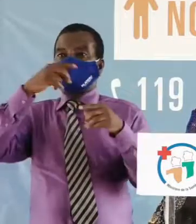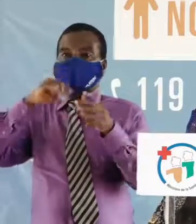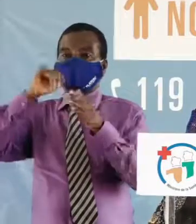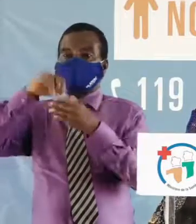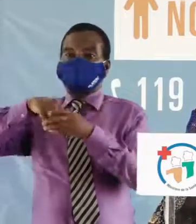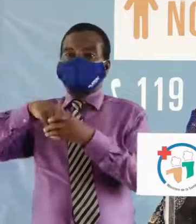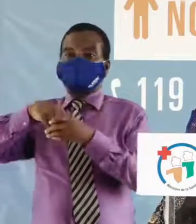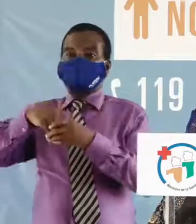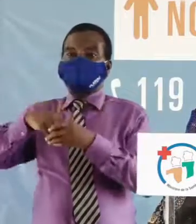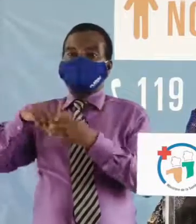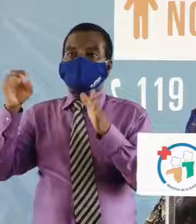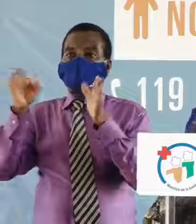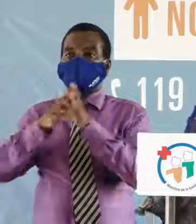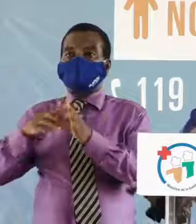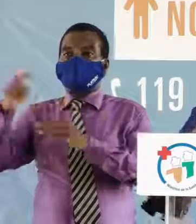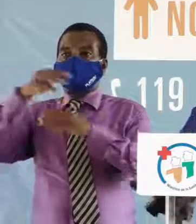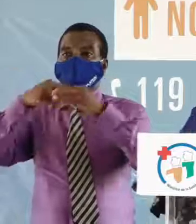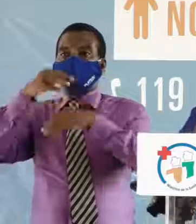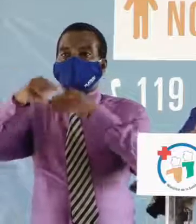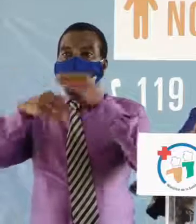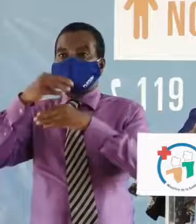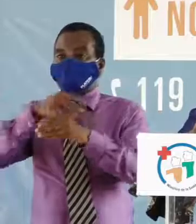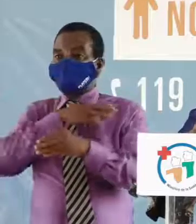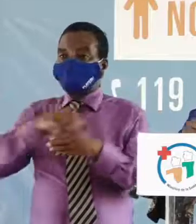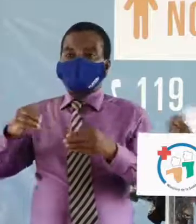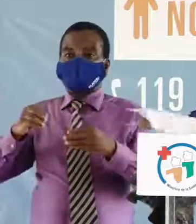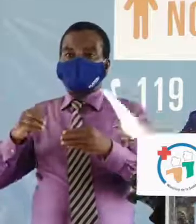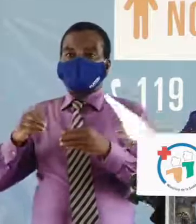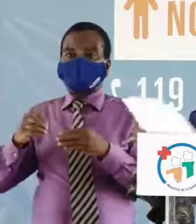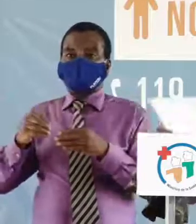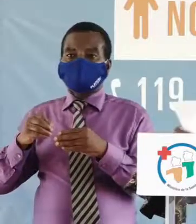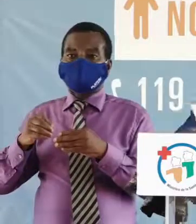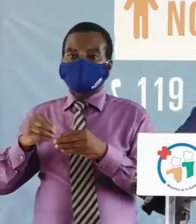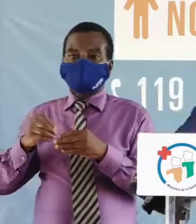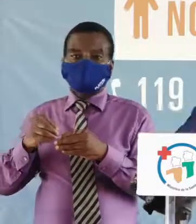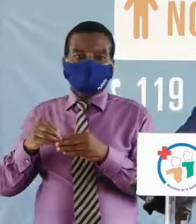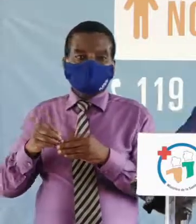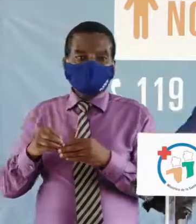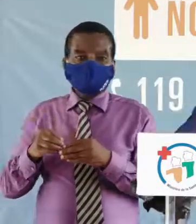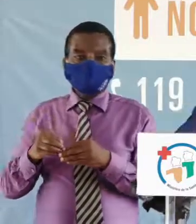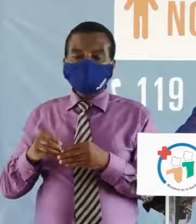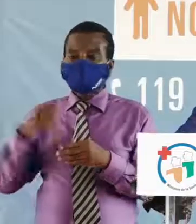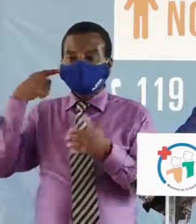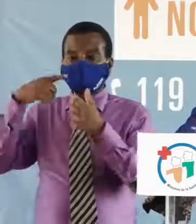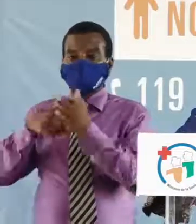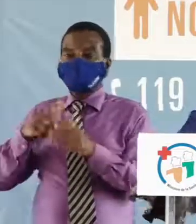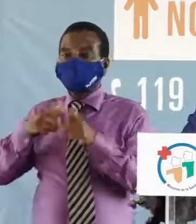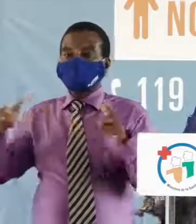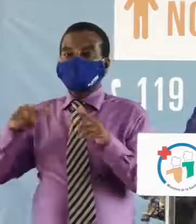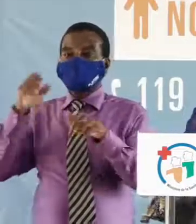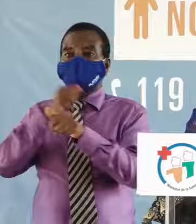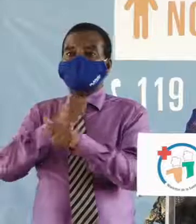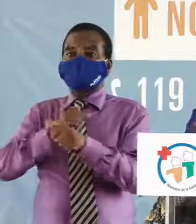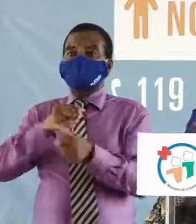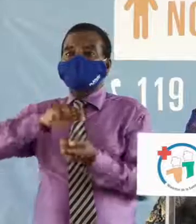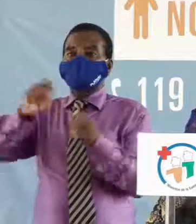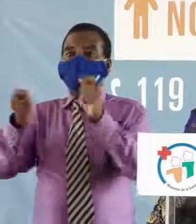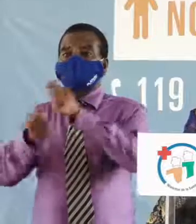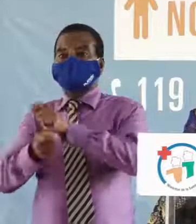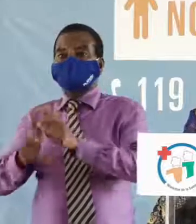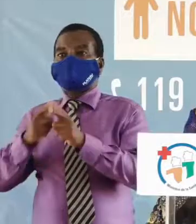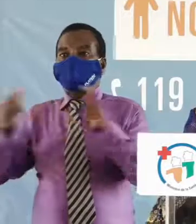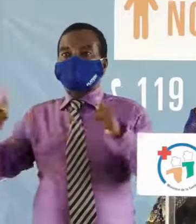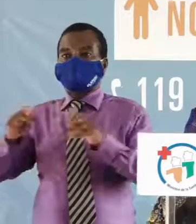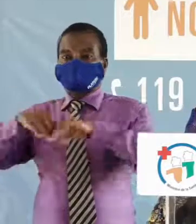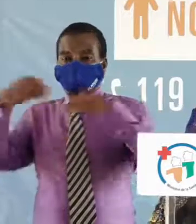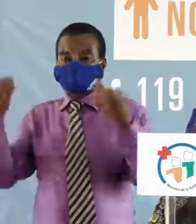mondial dominé par la lutte contre la COVID-19. Le constat dans le grand ambitiant est le changement au niveau des